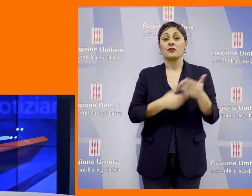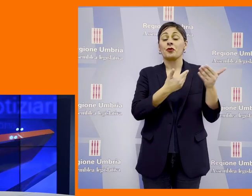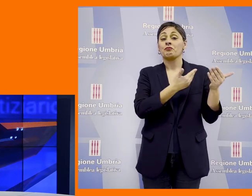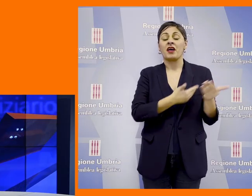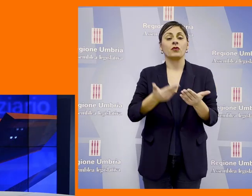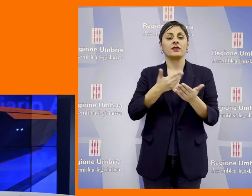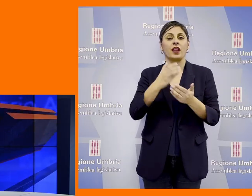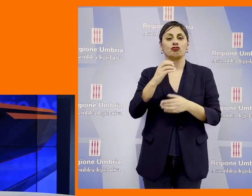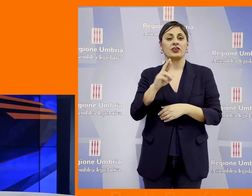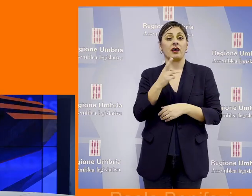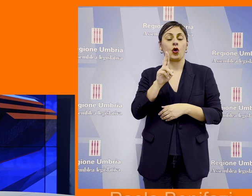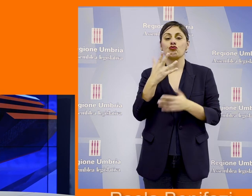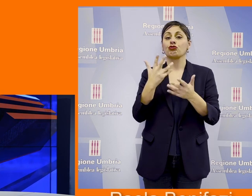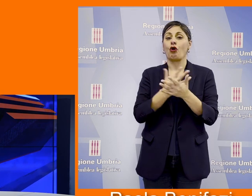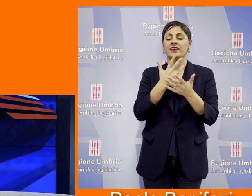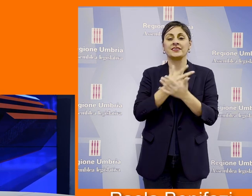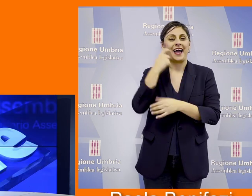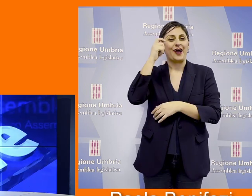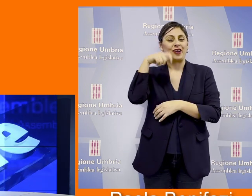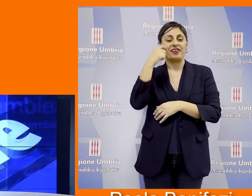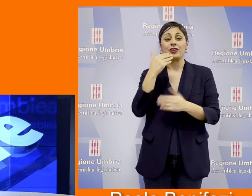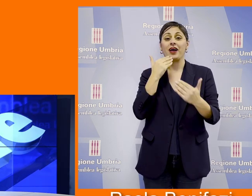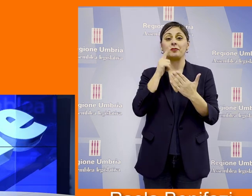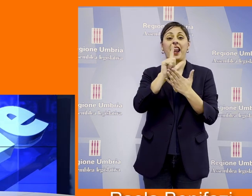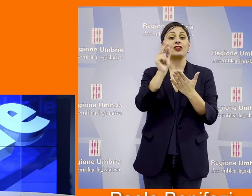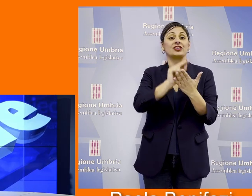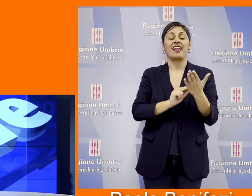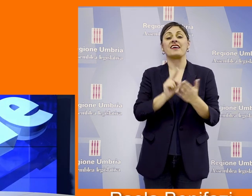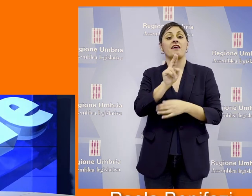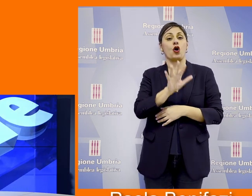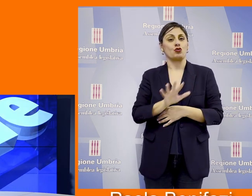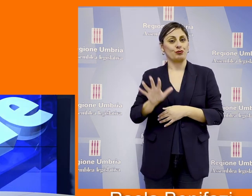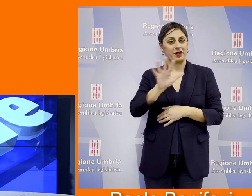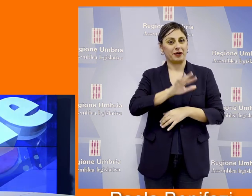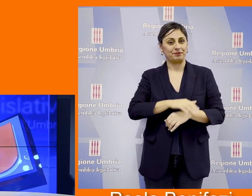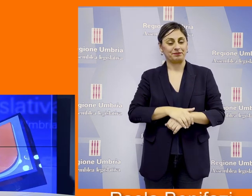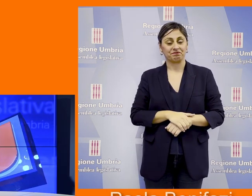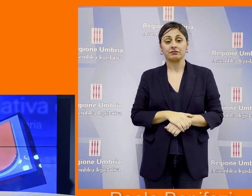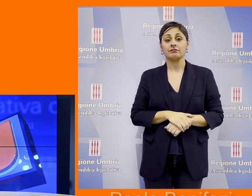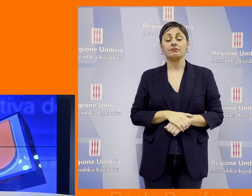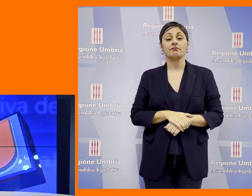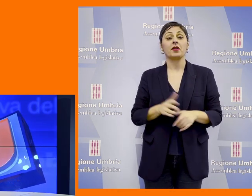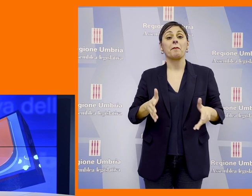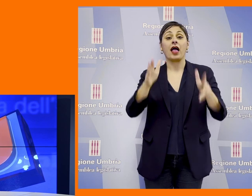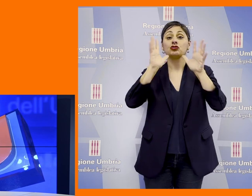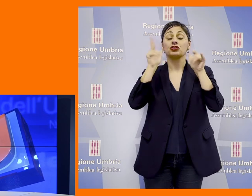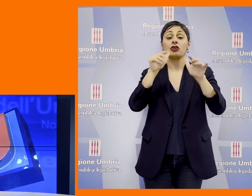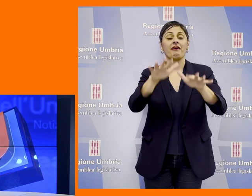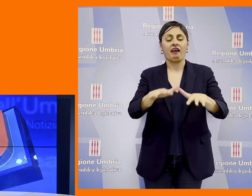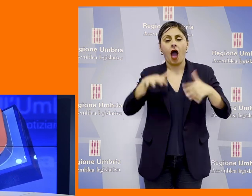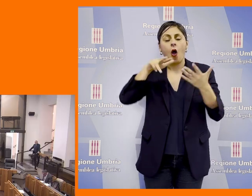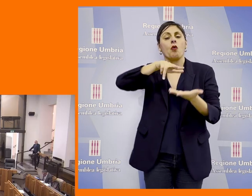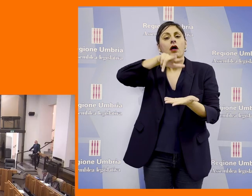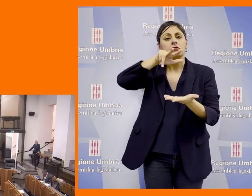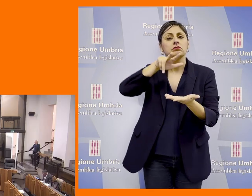Benvenuti a TeleCRU, notiziario video dell'Assemblea Legislativa dell'Umbria. L'Aula di Palazzo